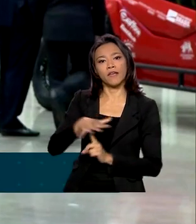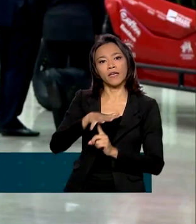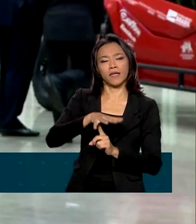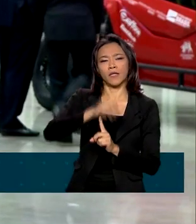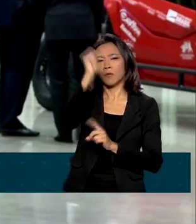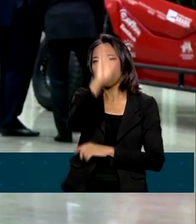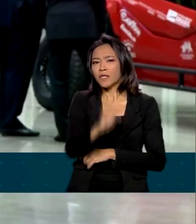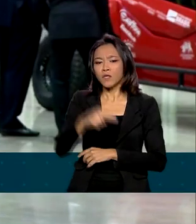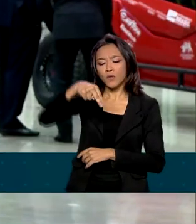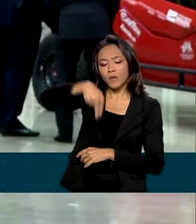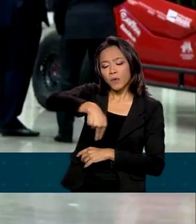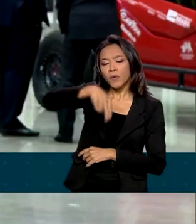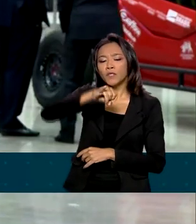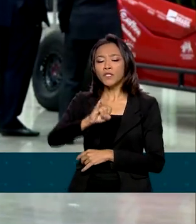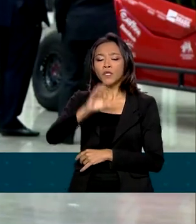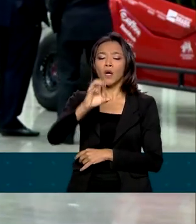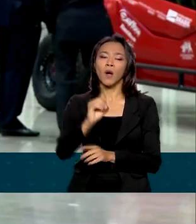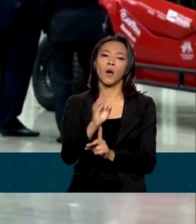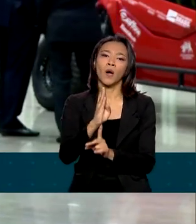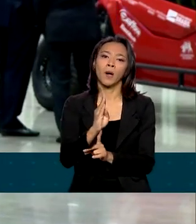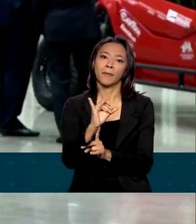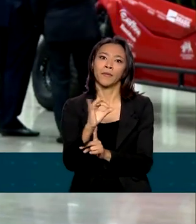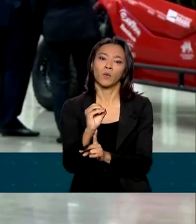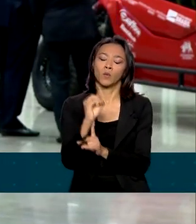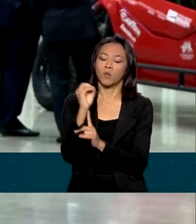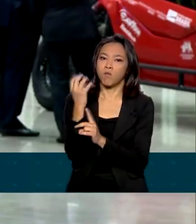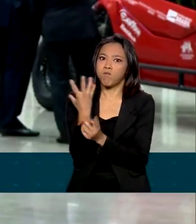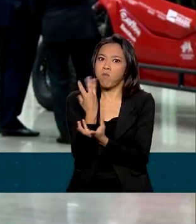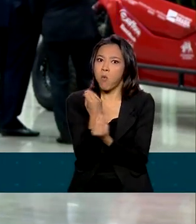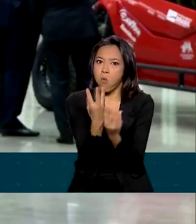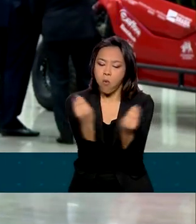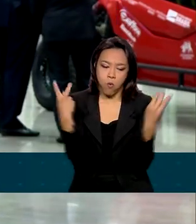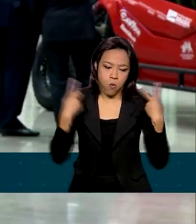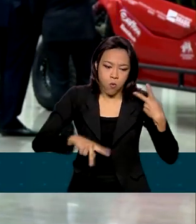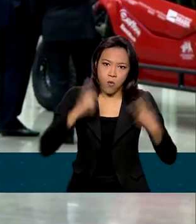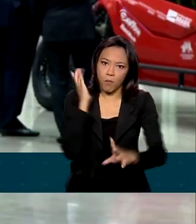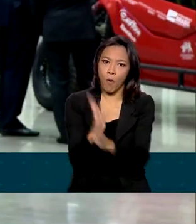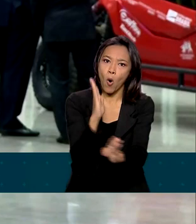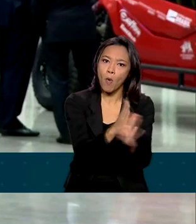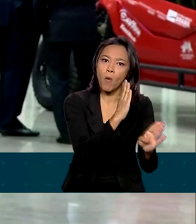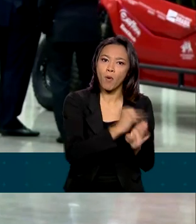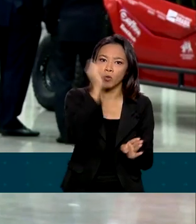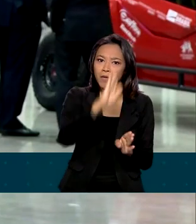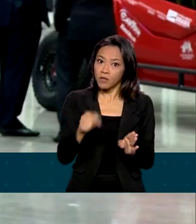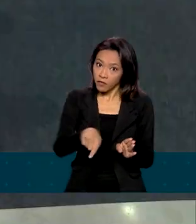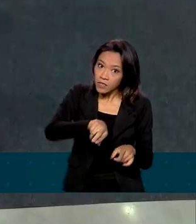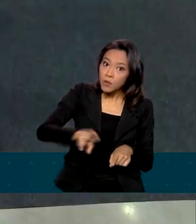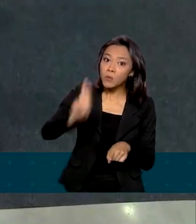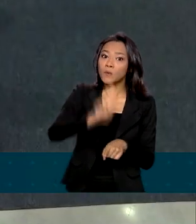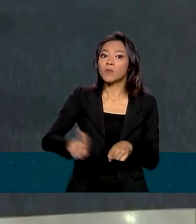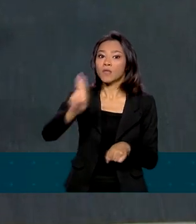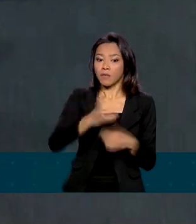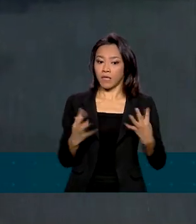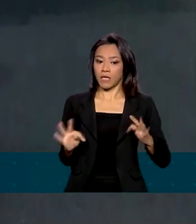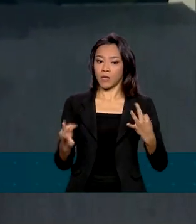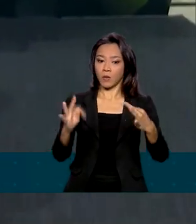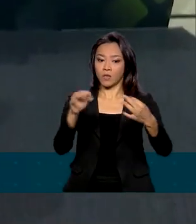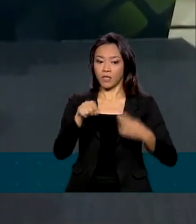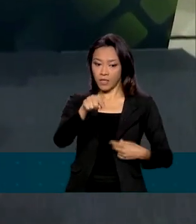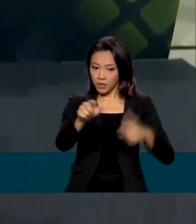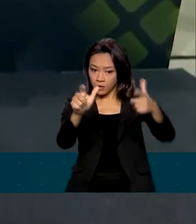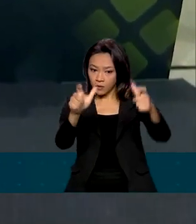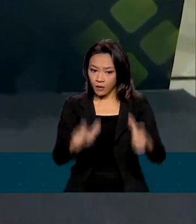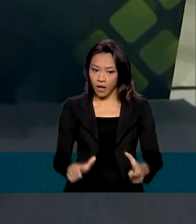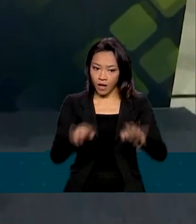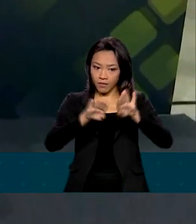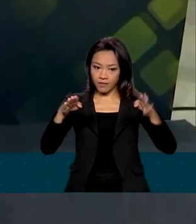abundante no Brasil e que deve ser cada vez mais útil para o desenvolvimento tecnológico. Um dos estandes foi